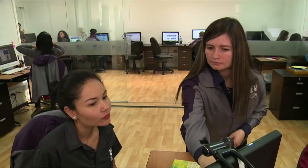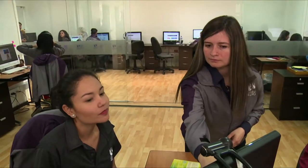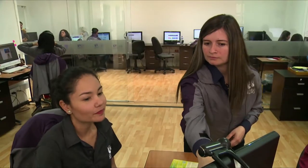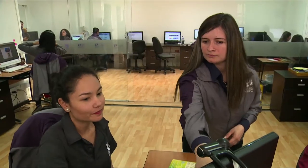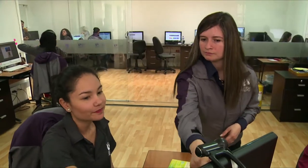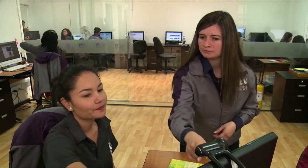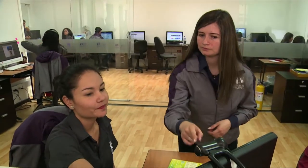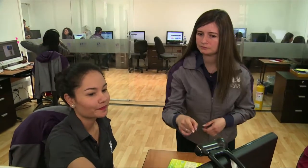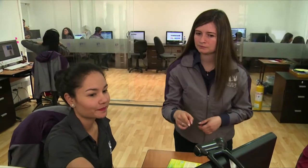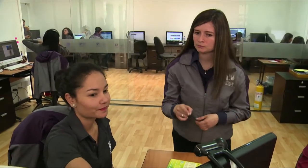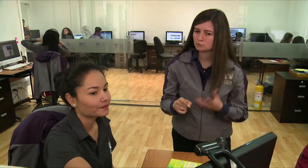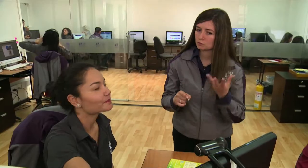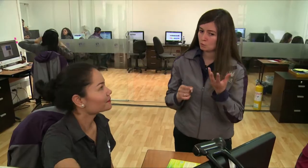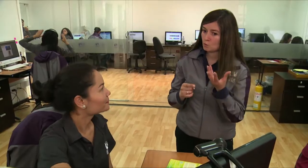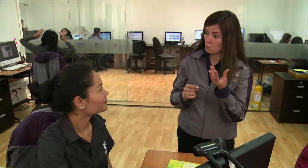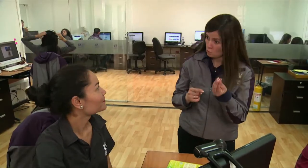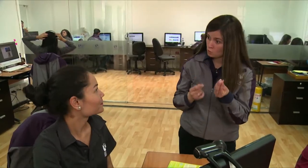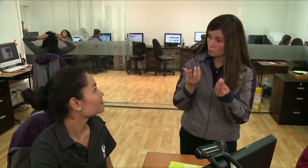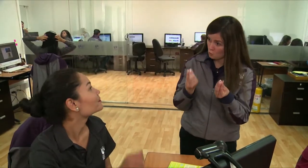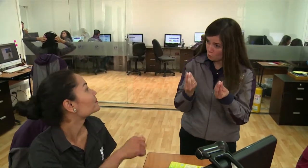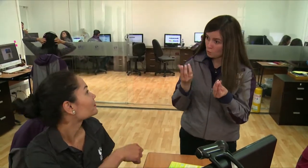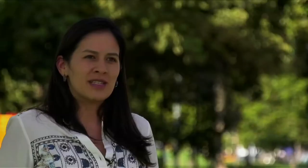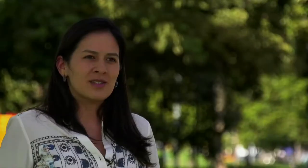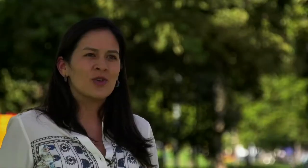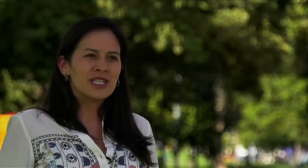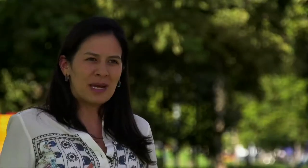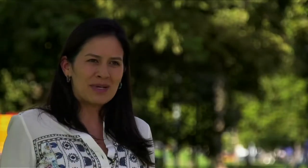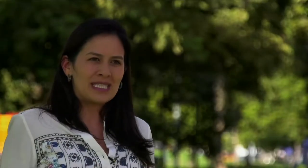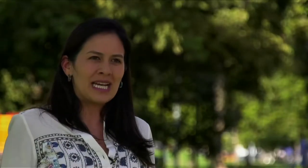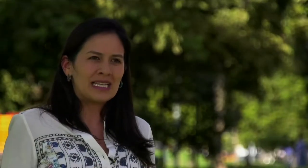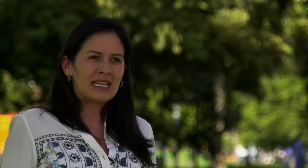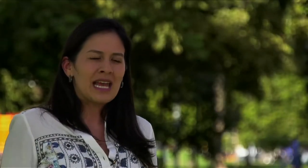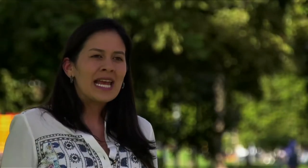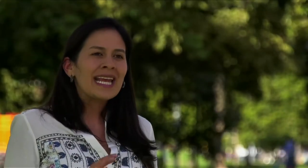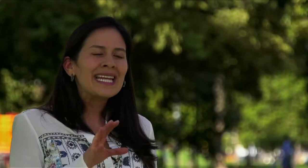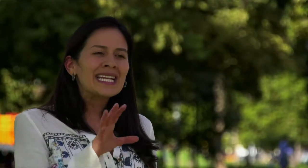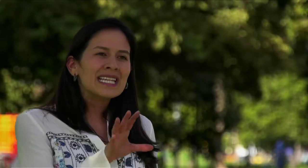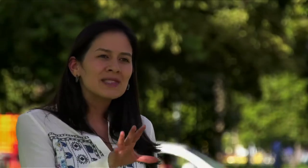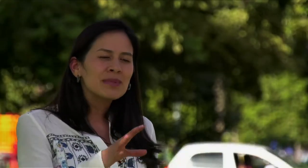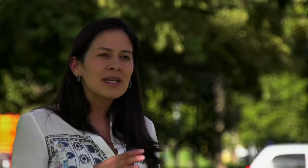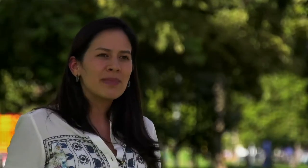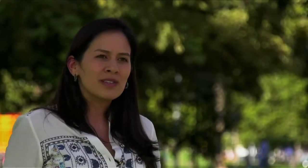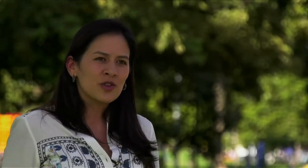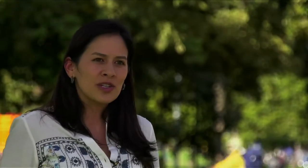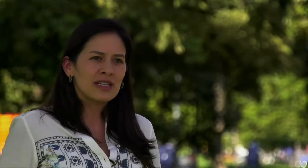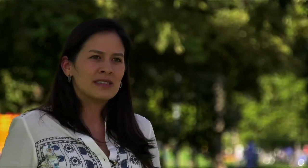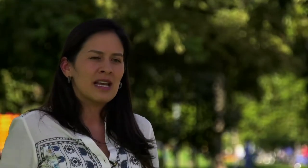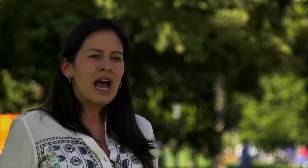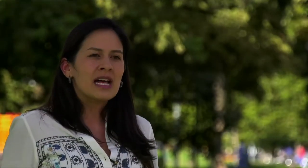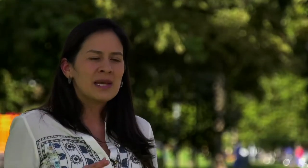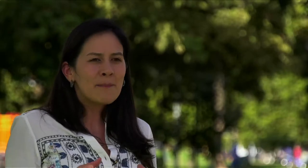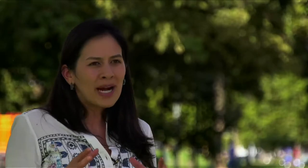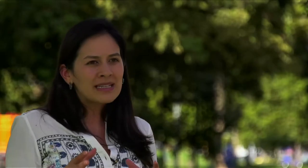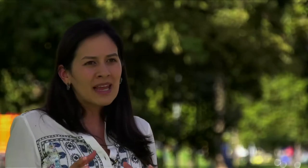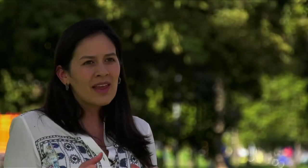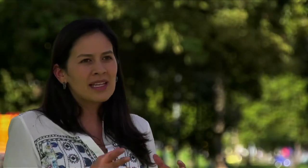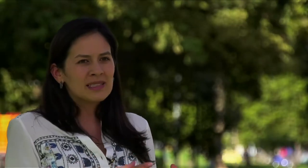En Colombia hay cerca de 2.9 millones de personas con discapacidad. 500 mil personas hacen parte de esta